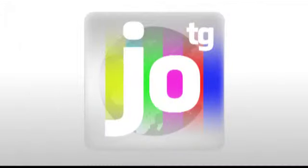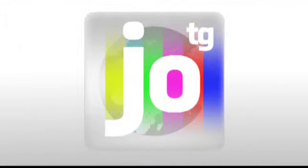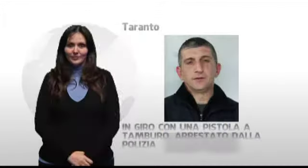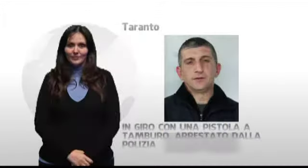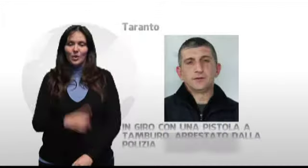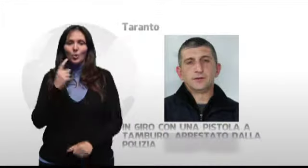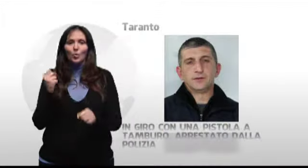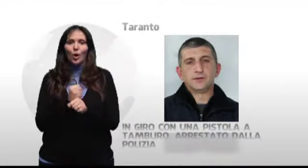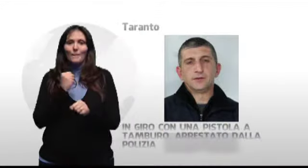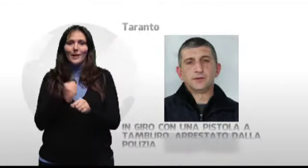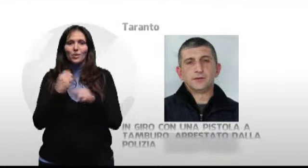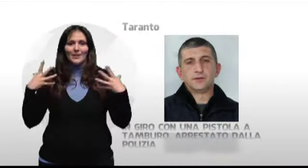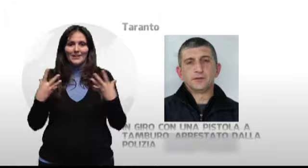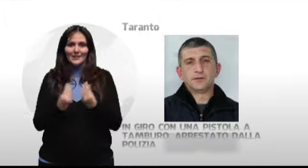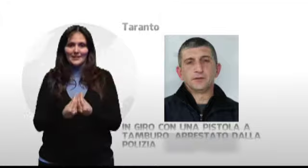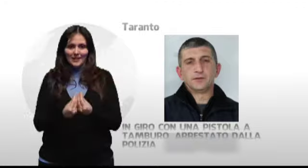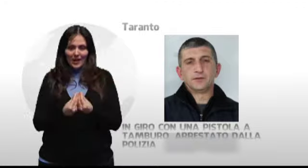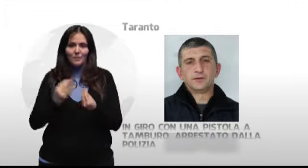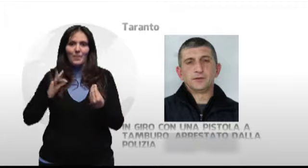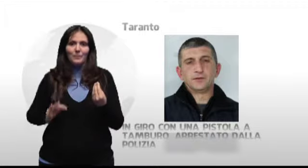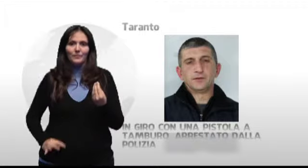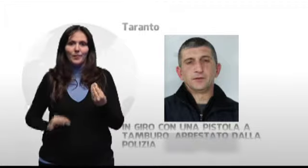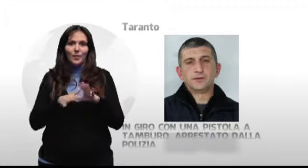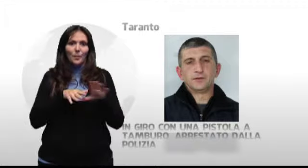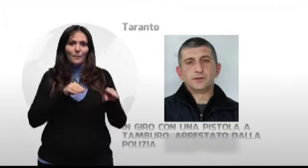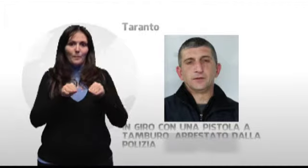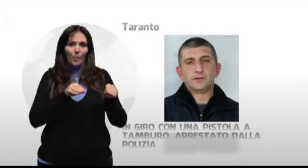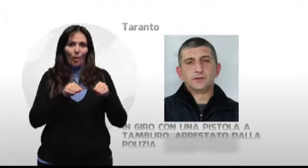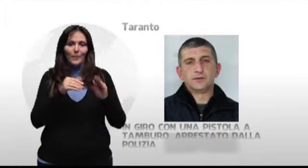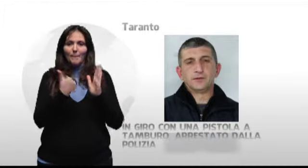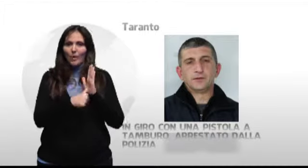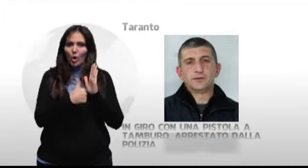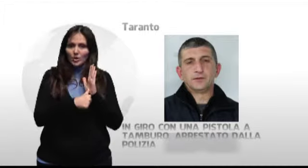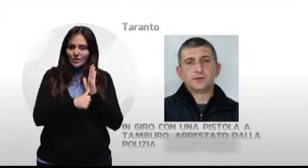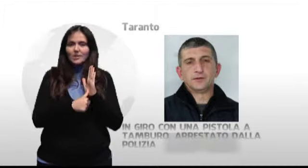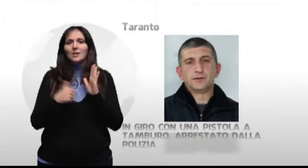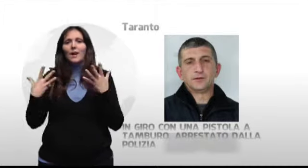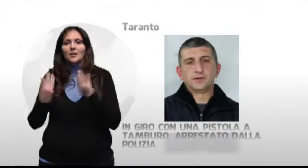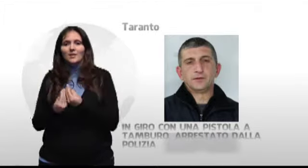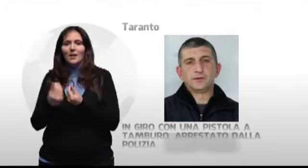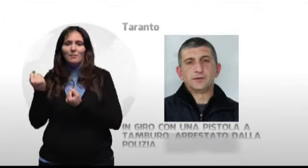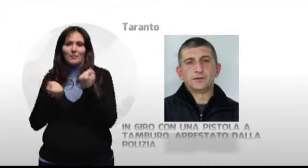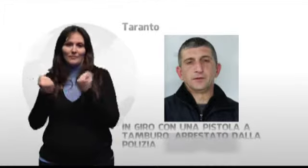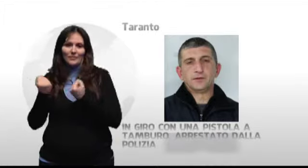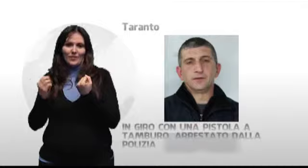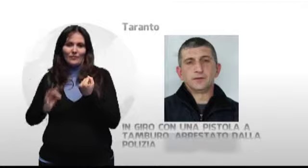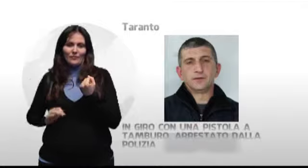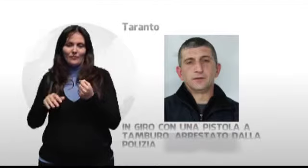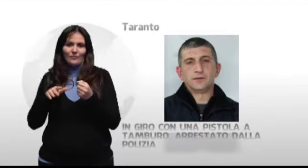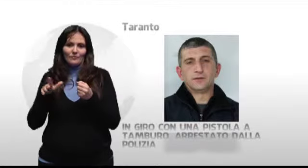In un'operazione congiunta degli agenti della squadra mobile della sezione di Polizia Postale di Taranto e della sezione volante è